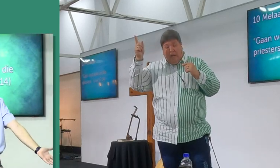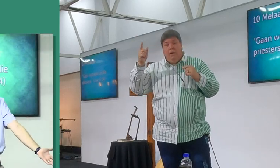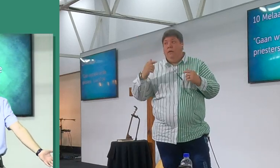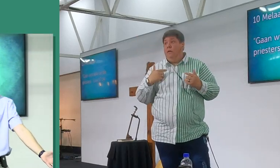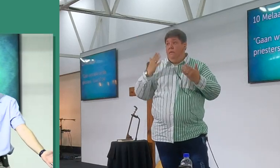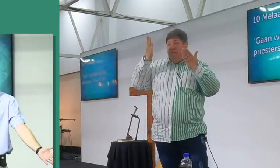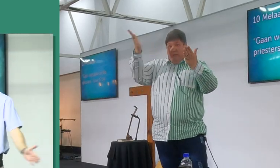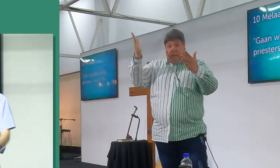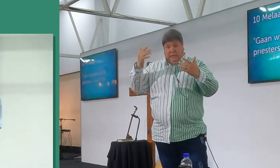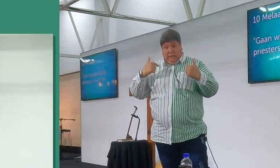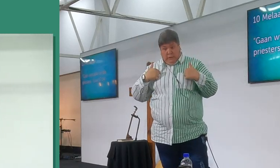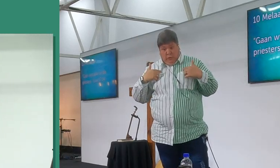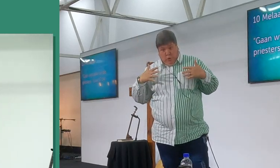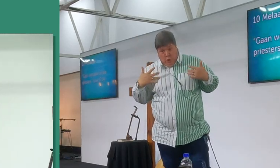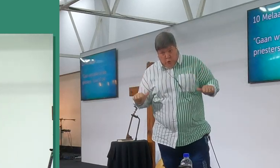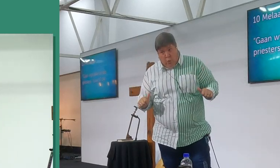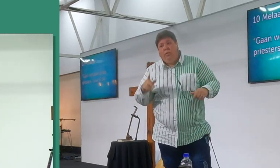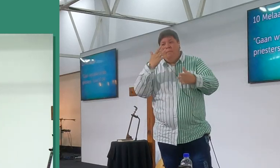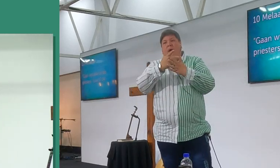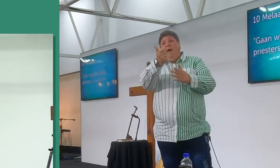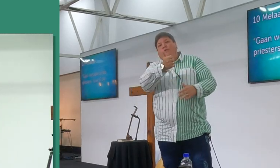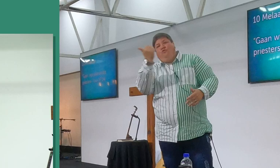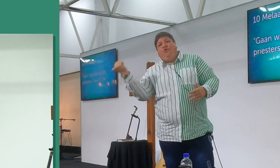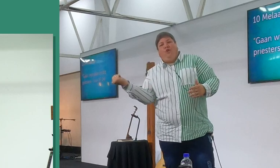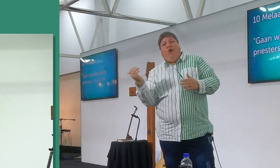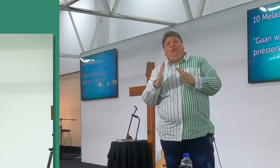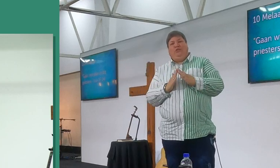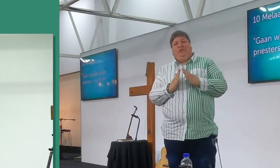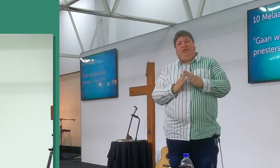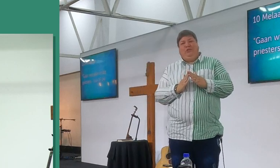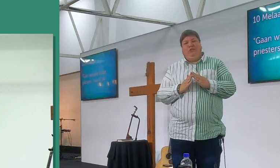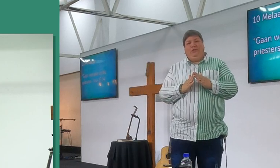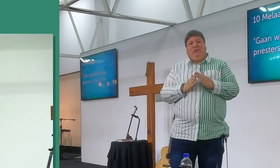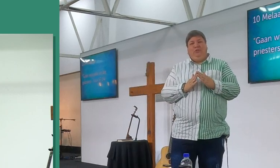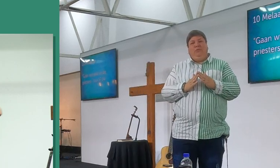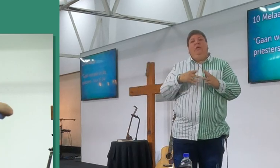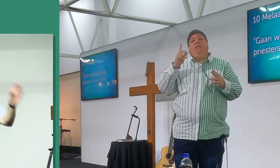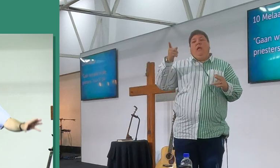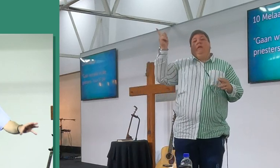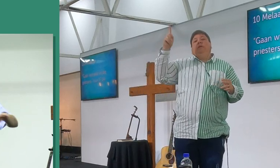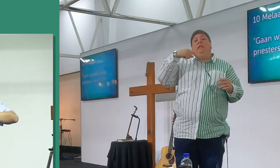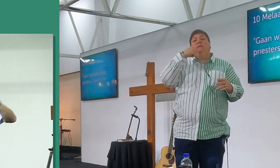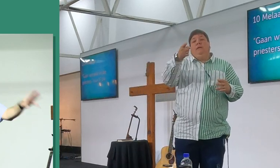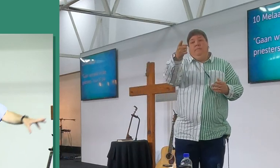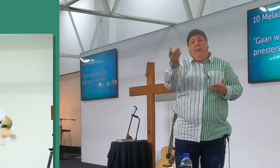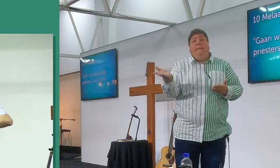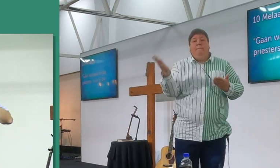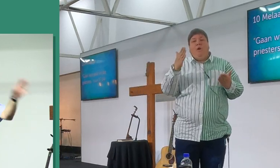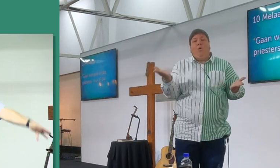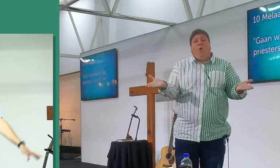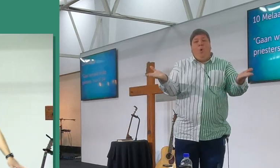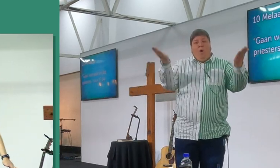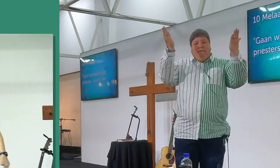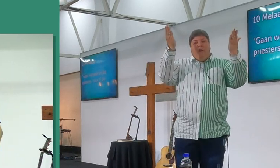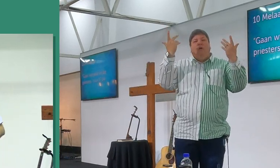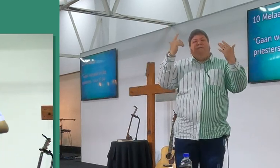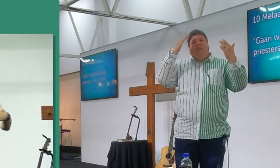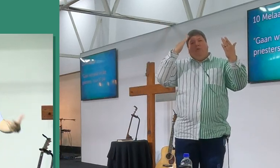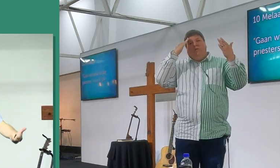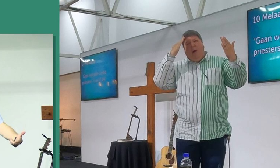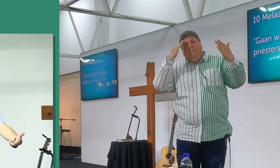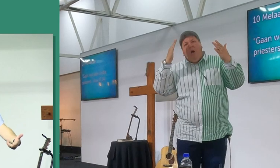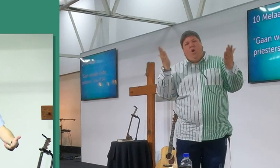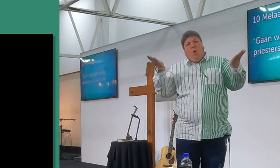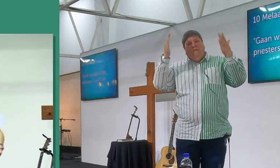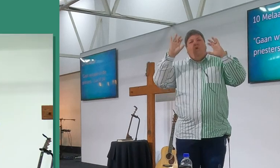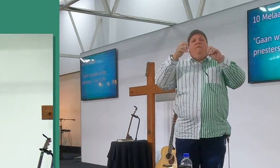gaan wees, kijk ek is gezond, voordat jy toegelaat is in die gemeenskap, en hy sal vir jou gesê, oké, hier is een offer wat jy moet bring aan die rede, jou reinigingsoffer, en jou dankbarthusoffer, en jy sal